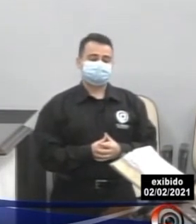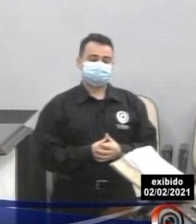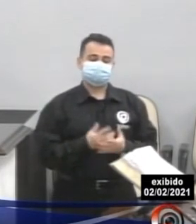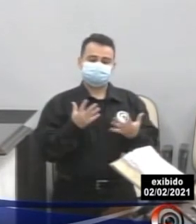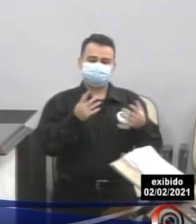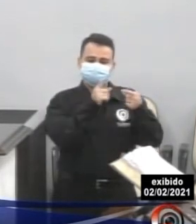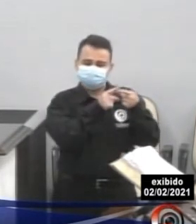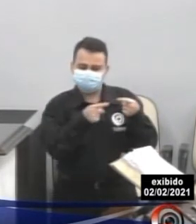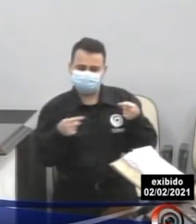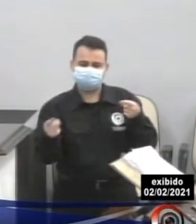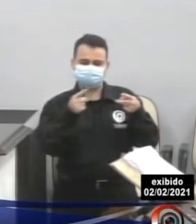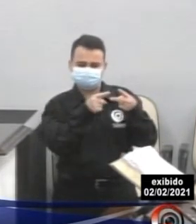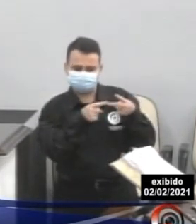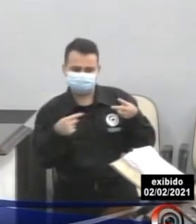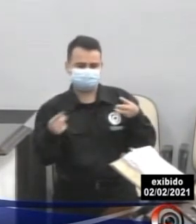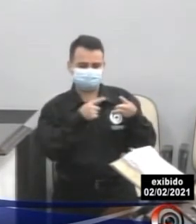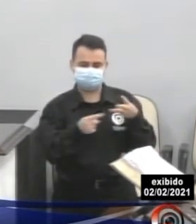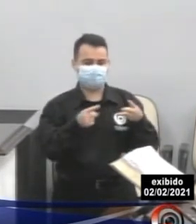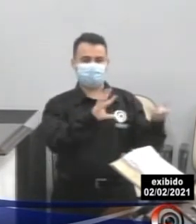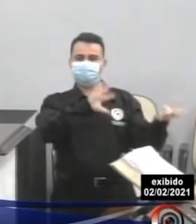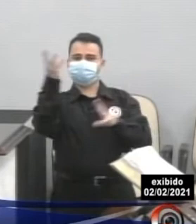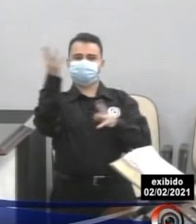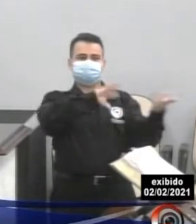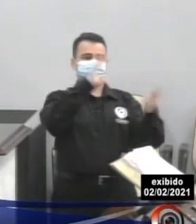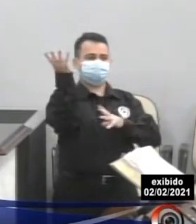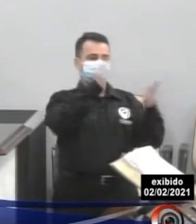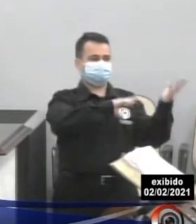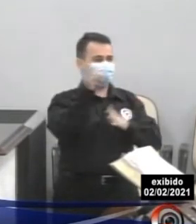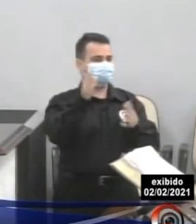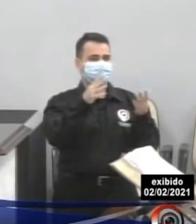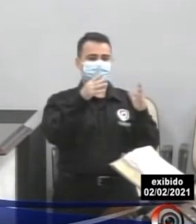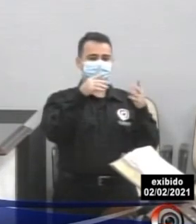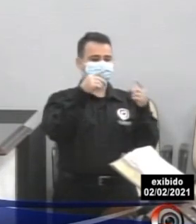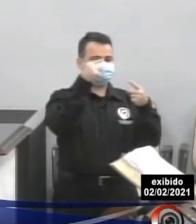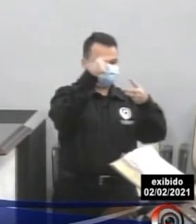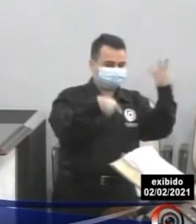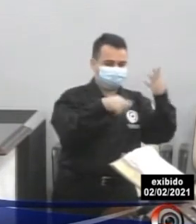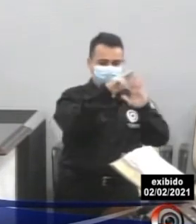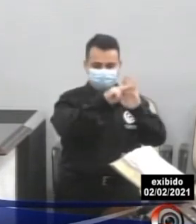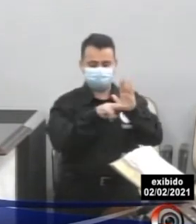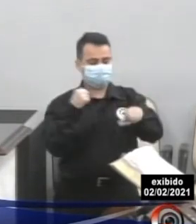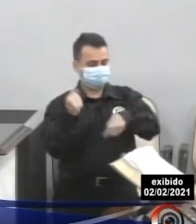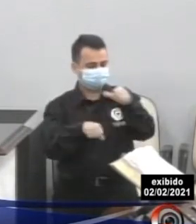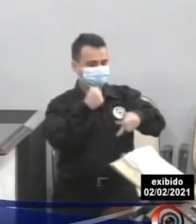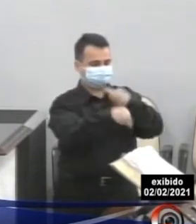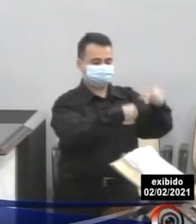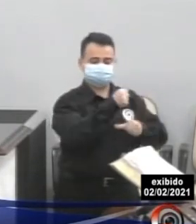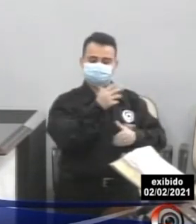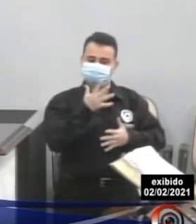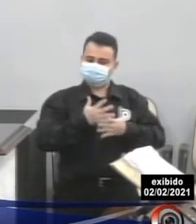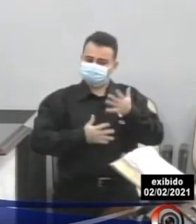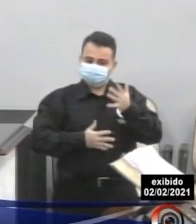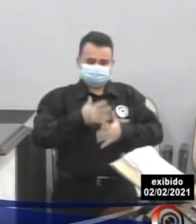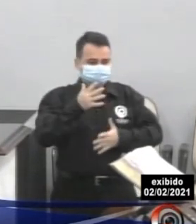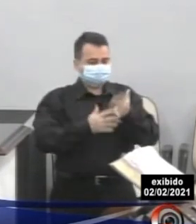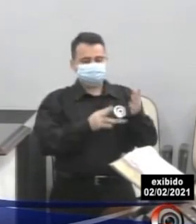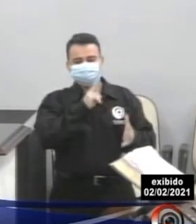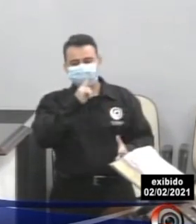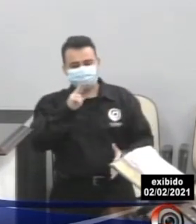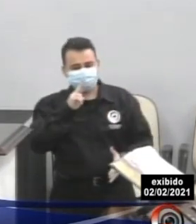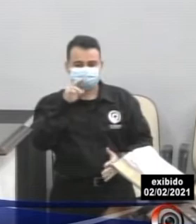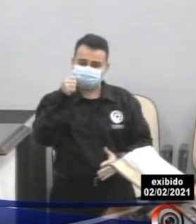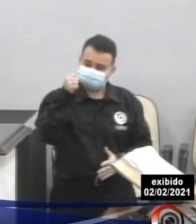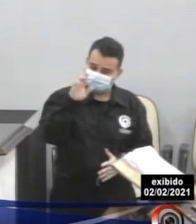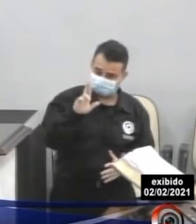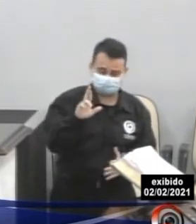semana uma classificação diferente, cada semana uma norma diferente. Tudo isso é muito complicado para o nosso setor. Um